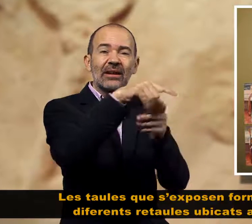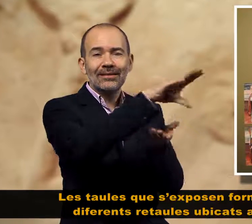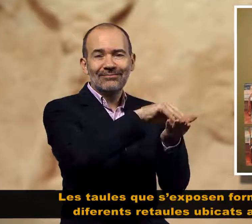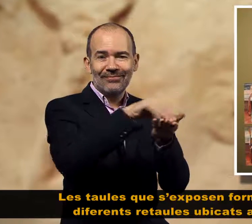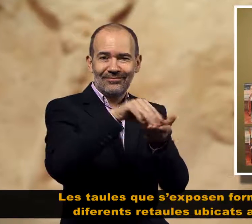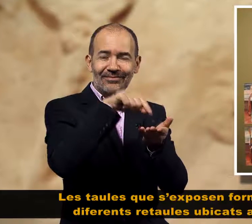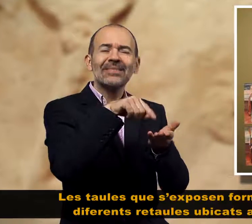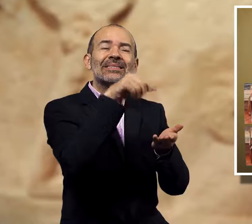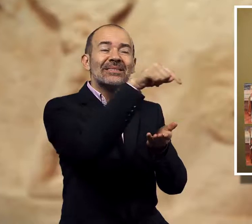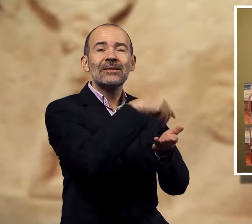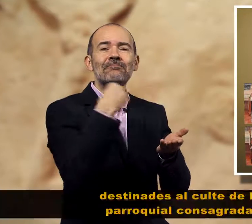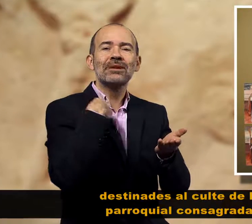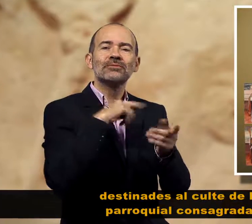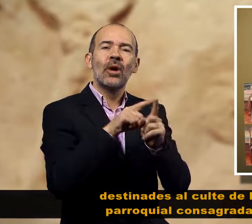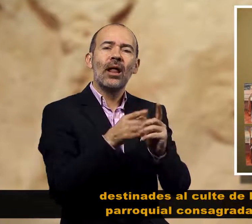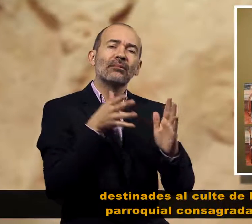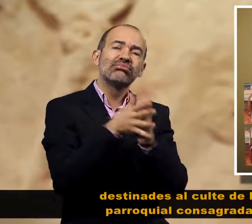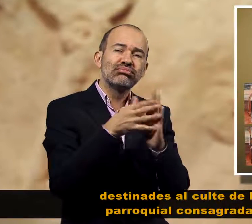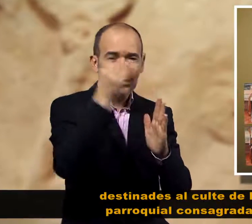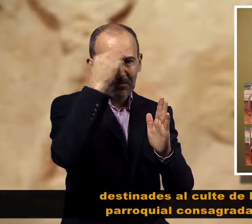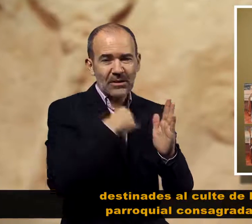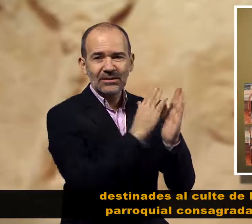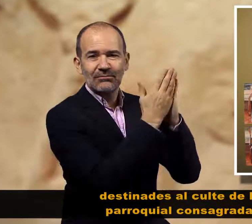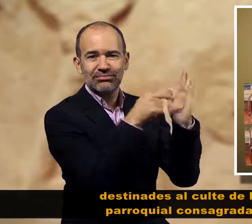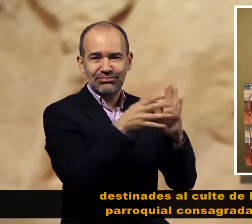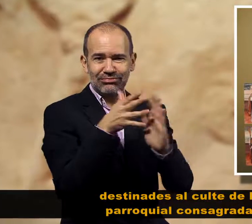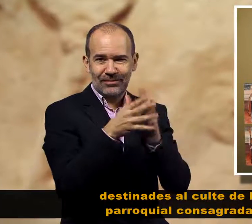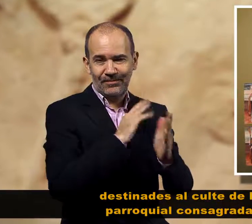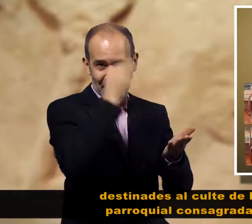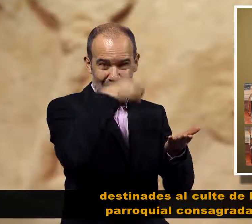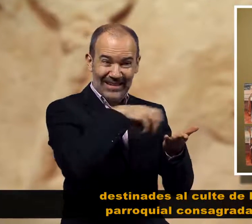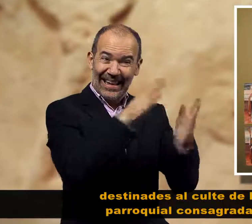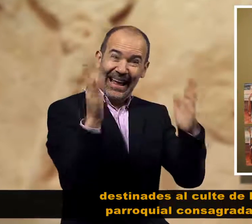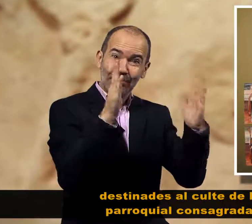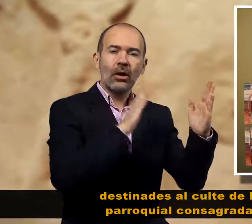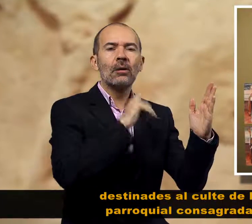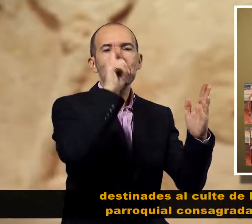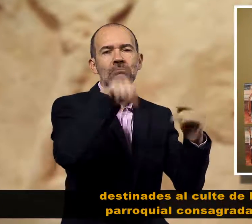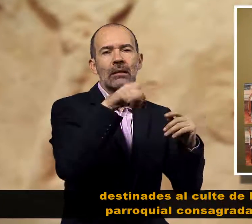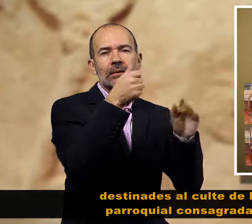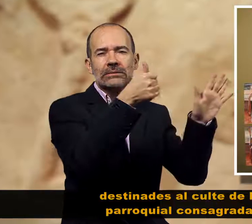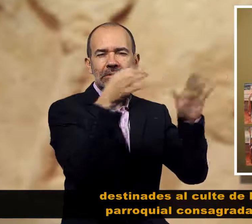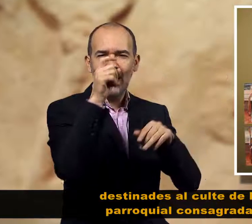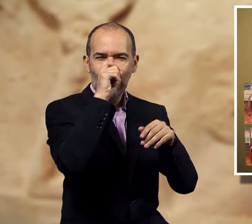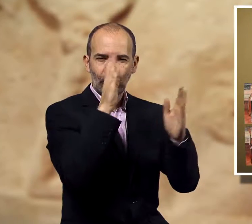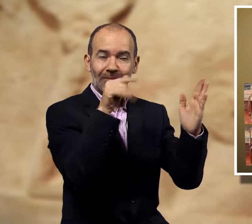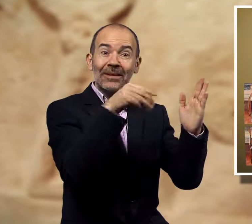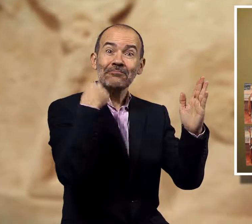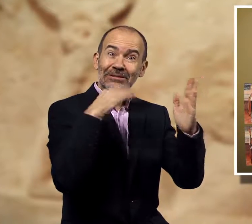diferents retaules ubicats a les capelles destinades al culte de l'església parroquial consagrada el 1600,